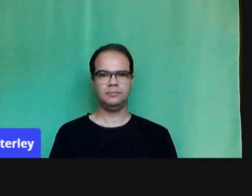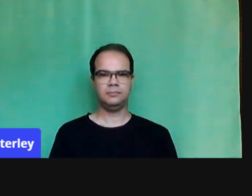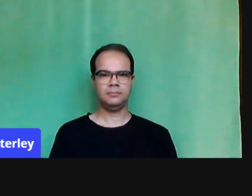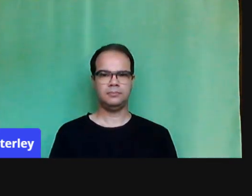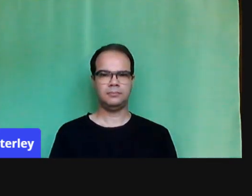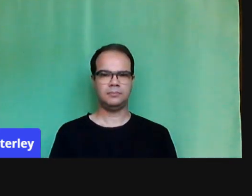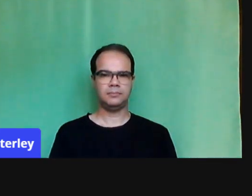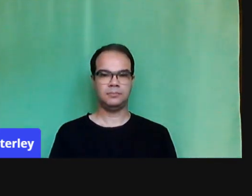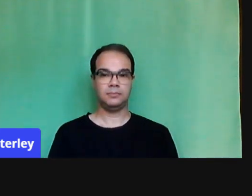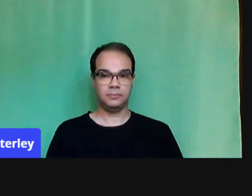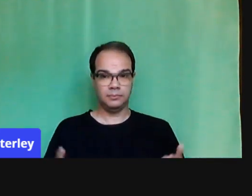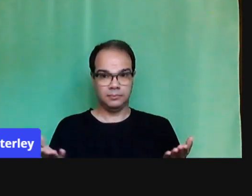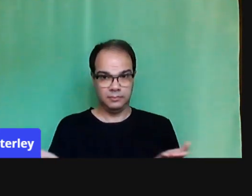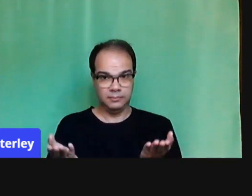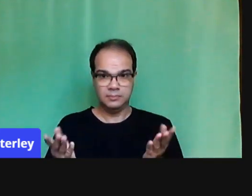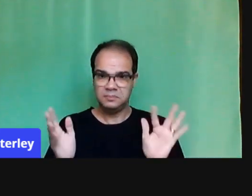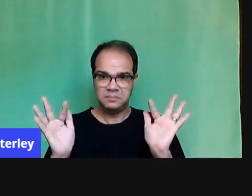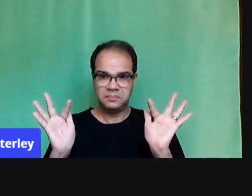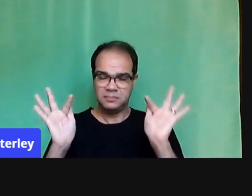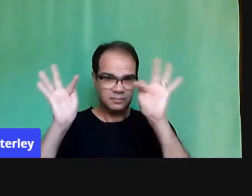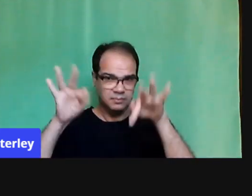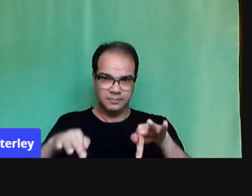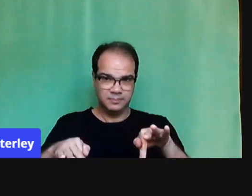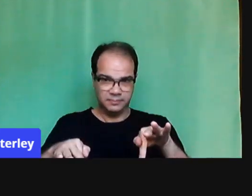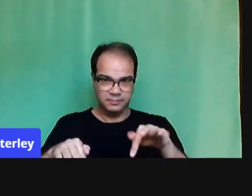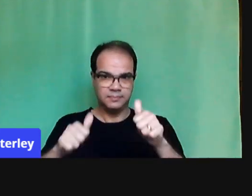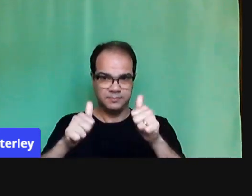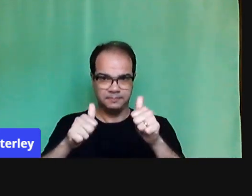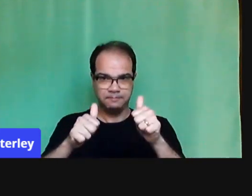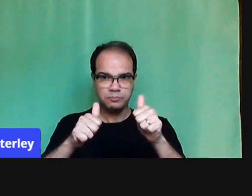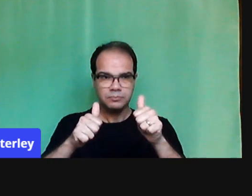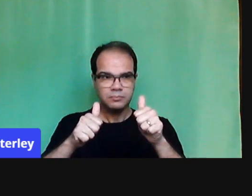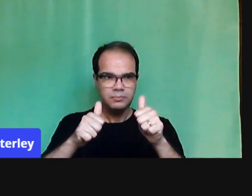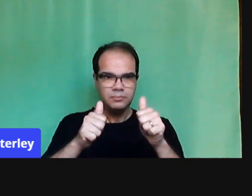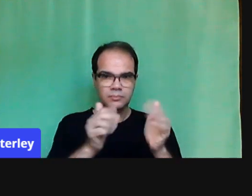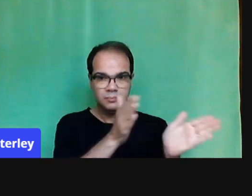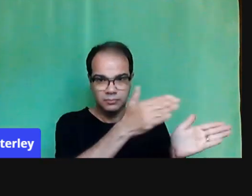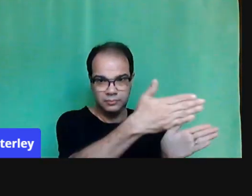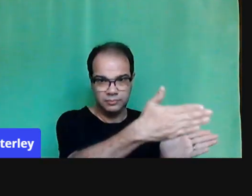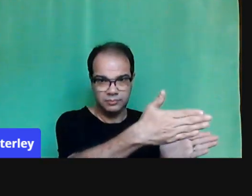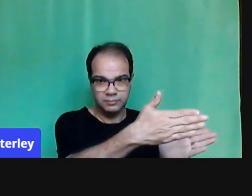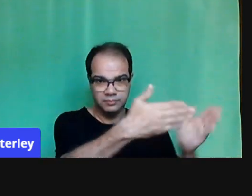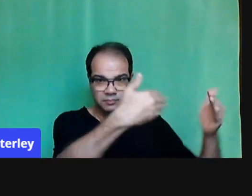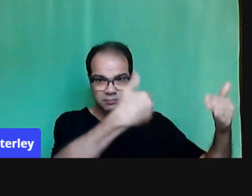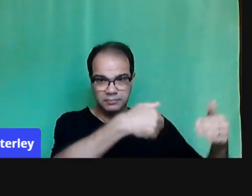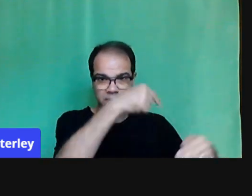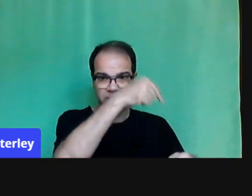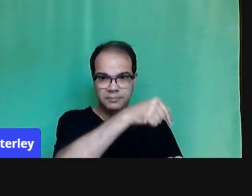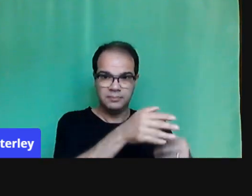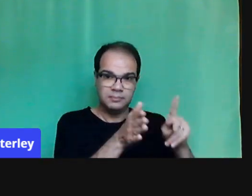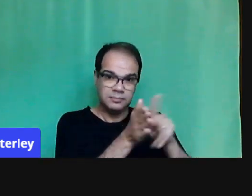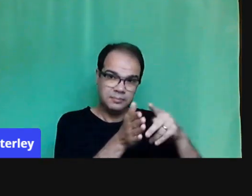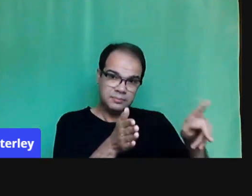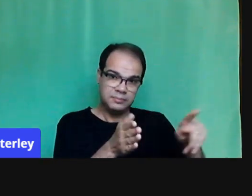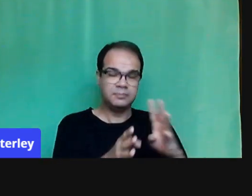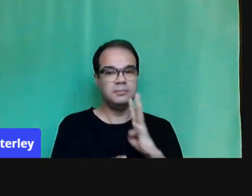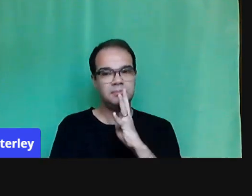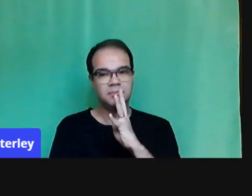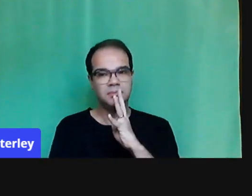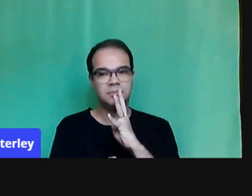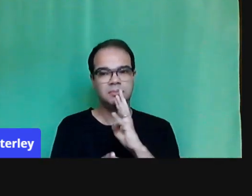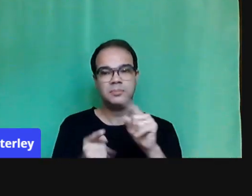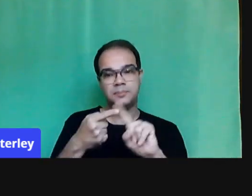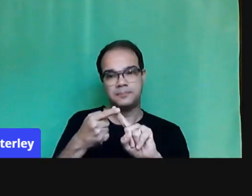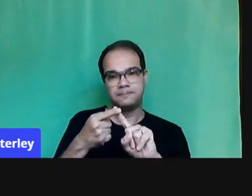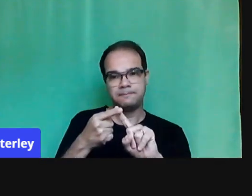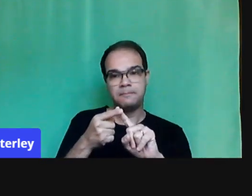esse panorama. Nós trouxemos dois panoramas de sala de aula, né? Um panorama baseado em pergunta e resposta,